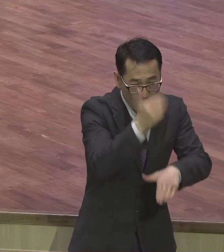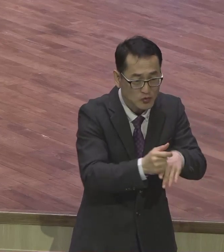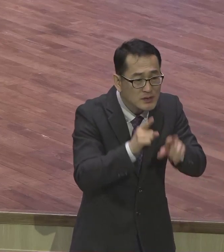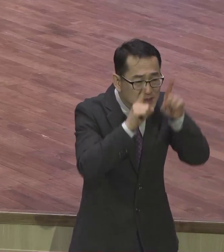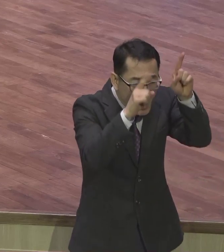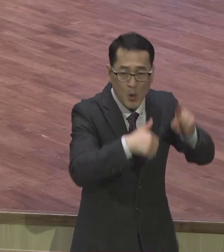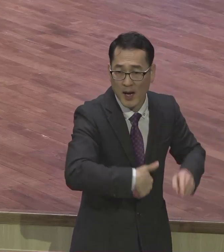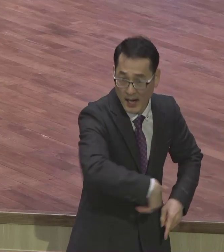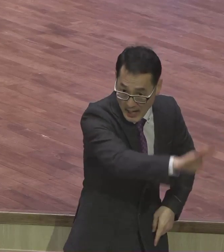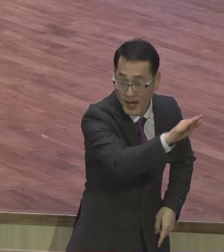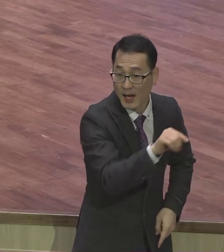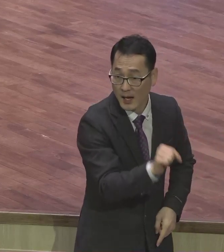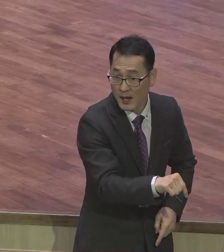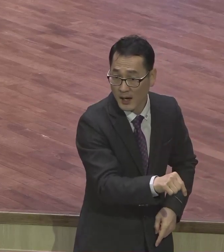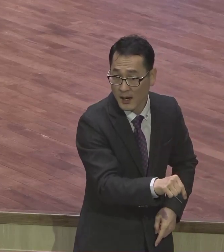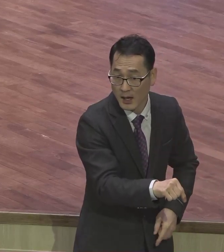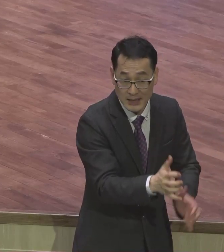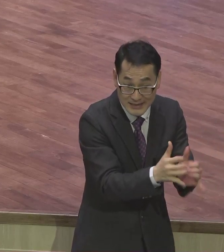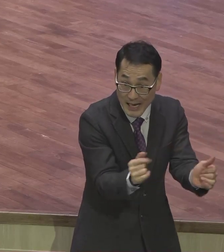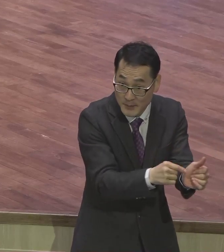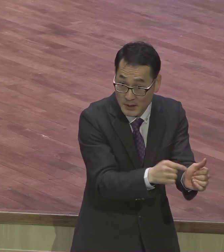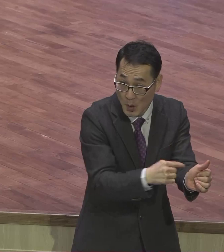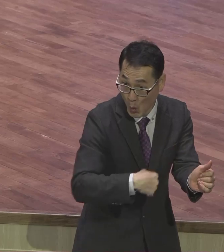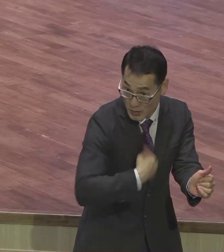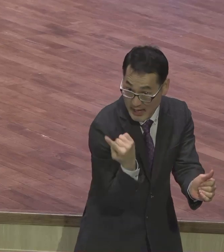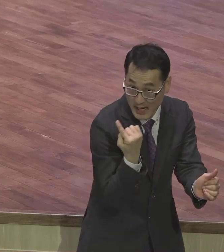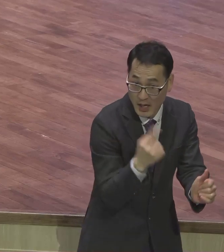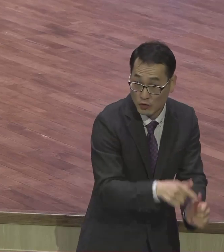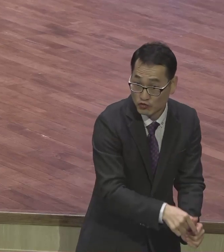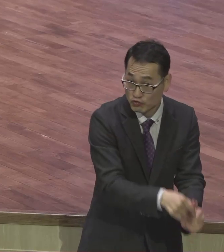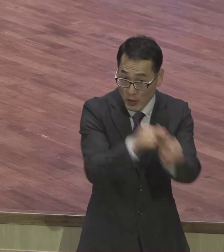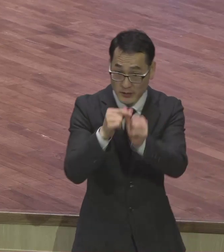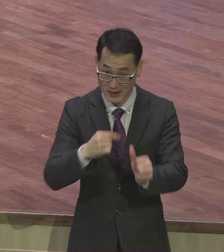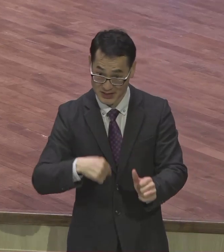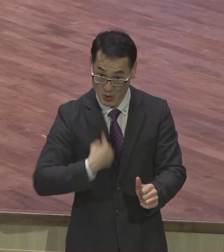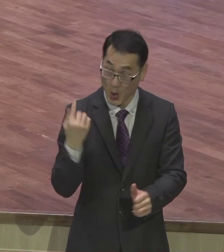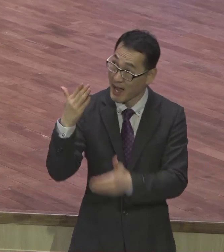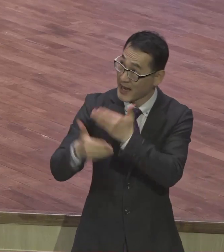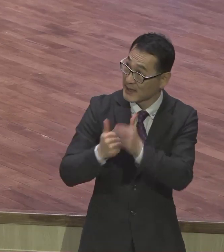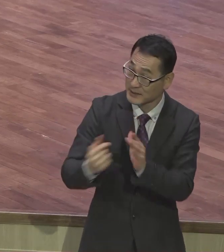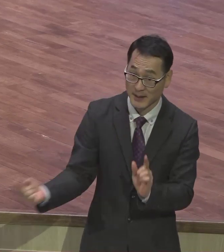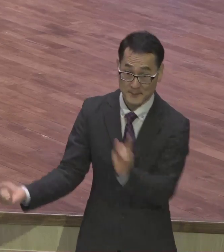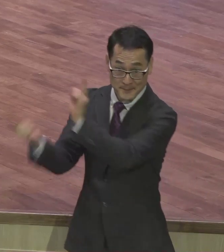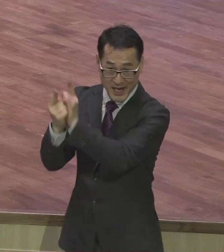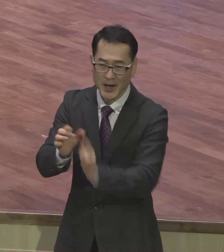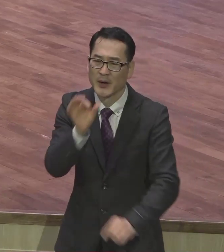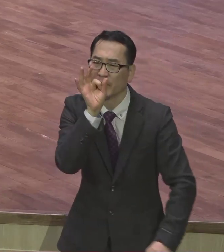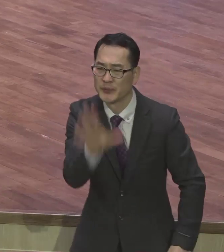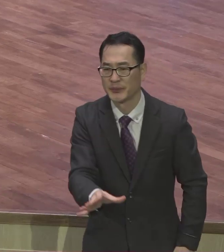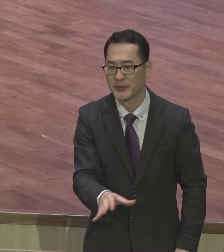인간 스스로 절대로 사신의 운명을 바꿀 수가 없어요 절대 바꿀 수 없습니다